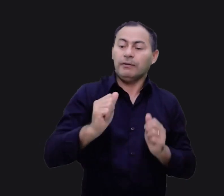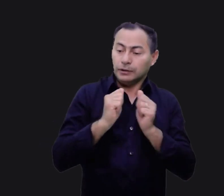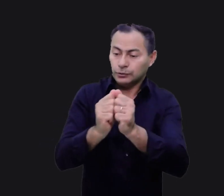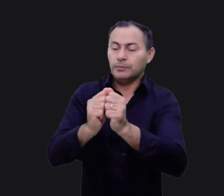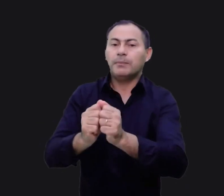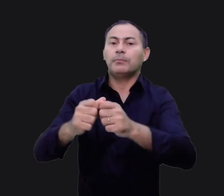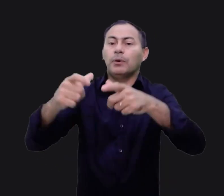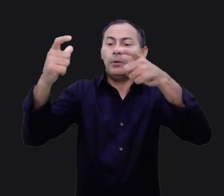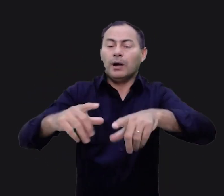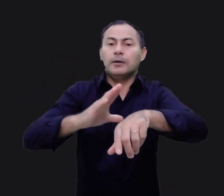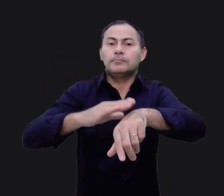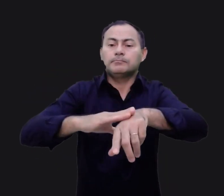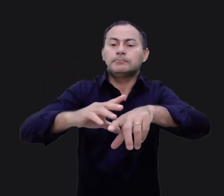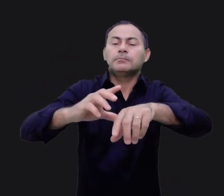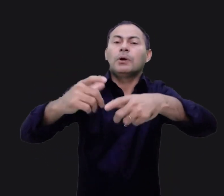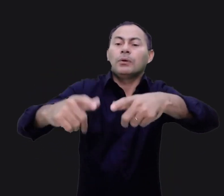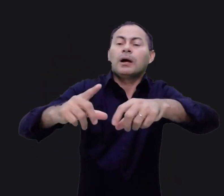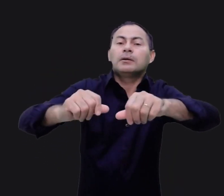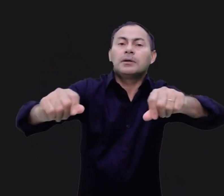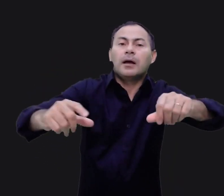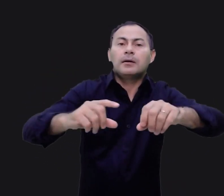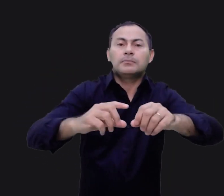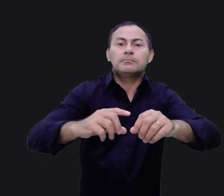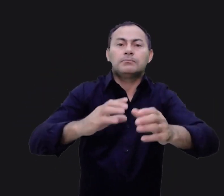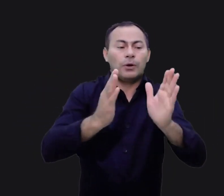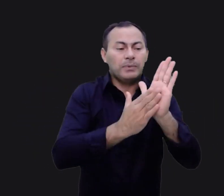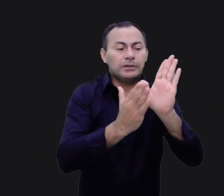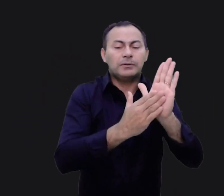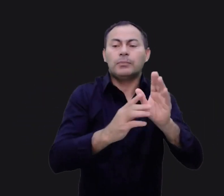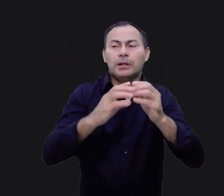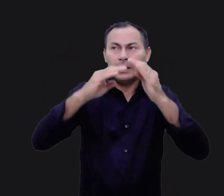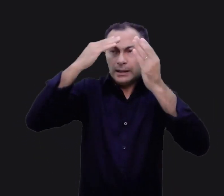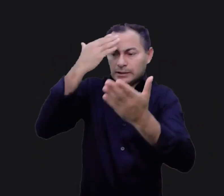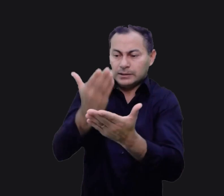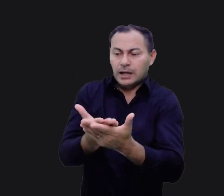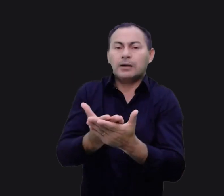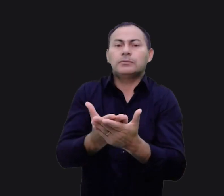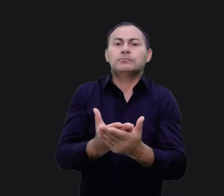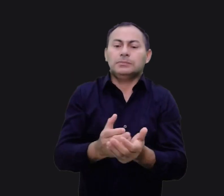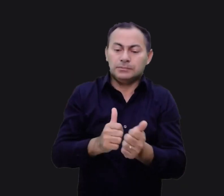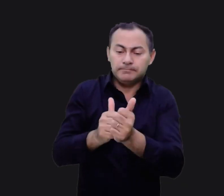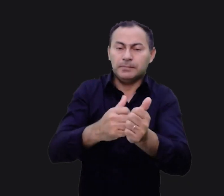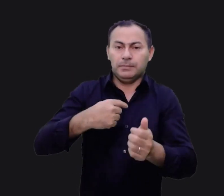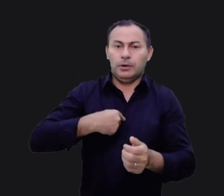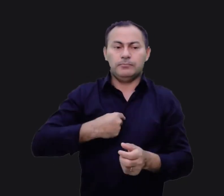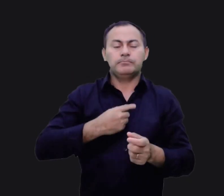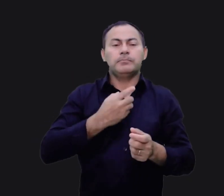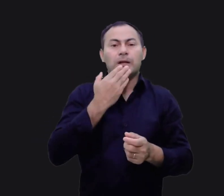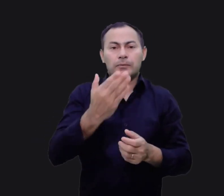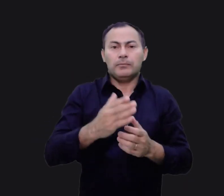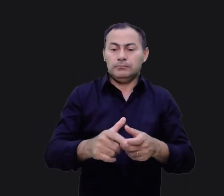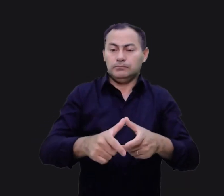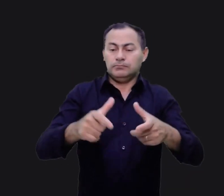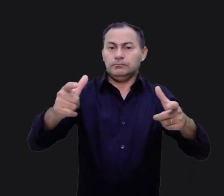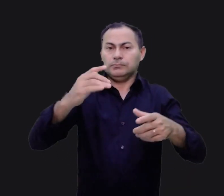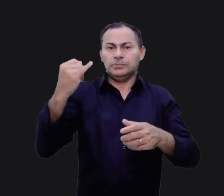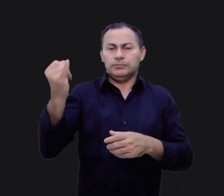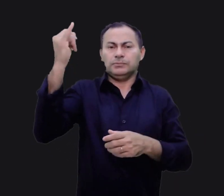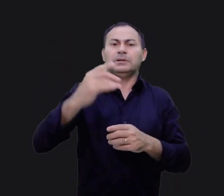a terra prometida. Porque eles seguiram e creram em mim. Isso é incrível. Um dos maiores personagens das escrituras